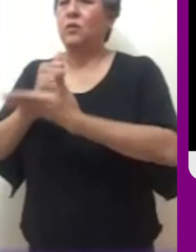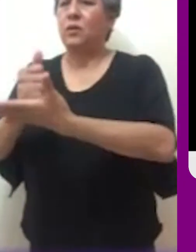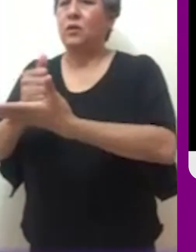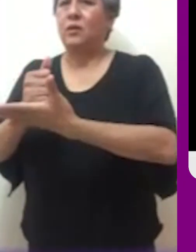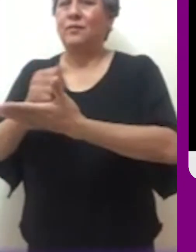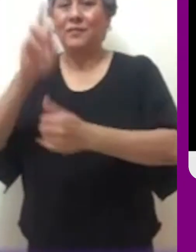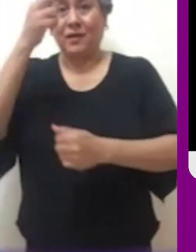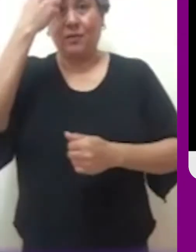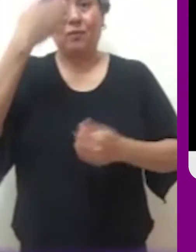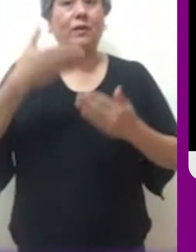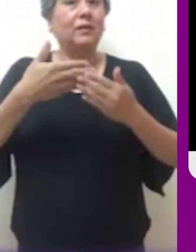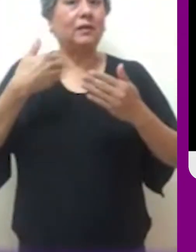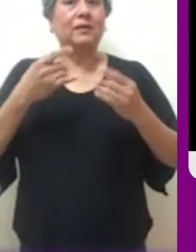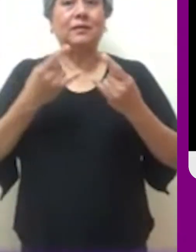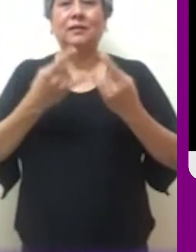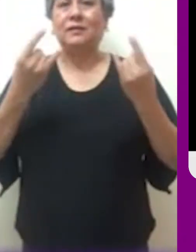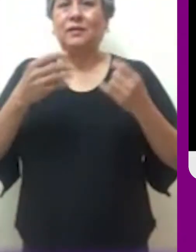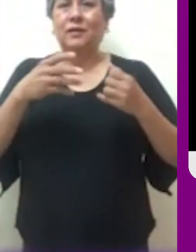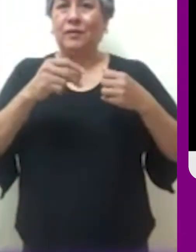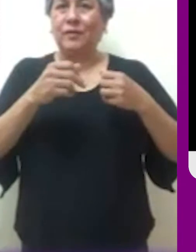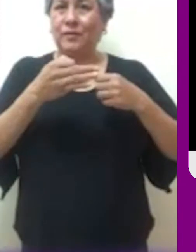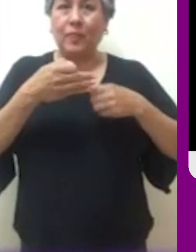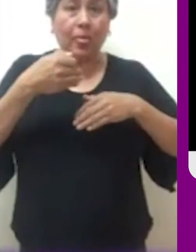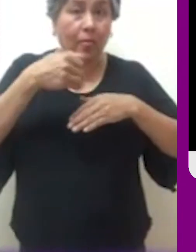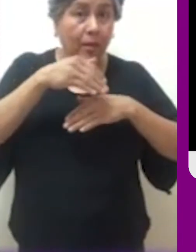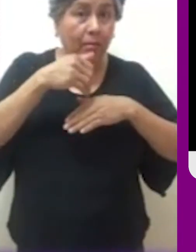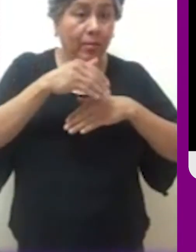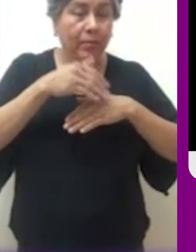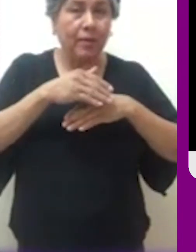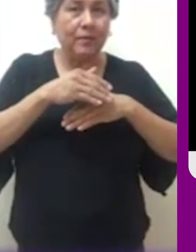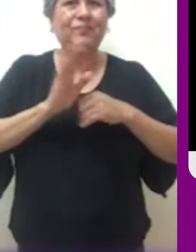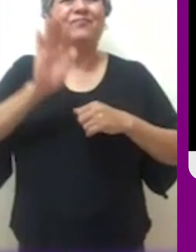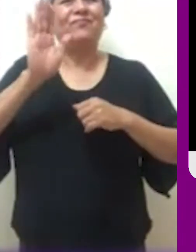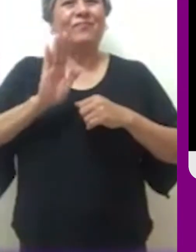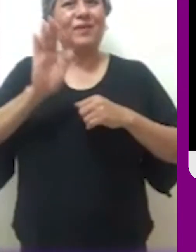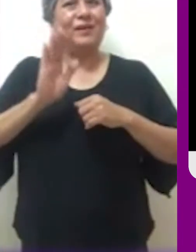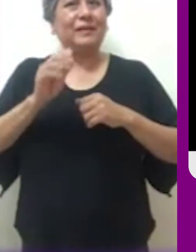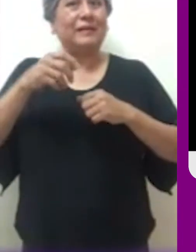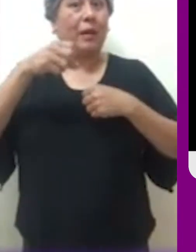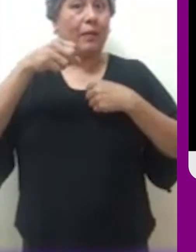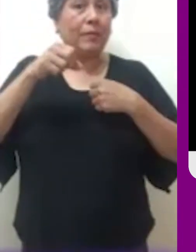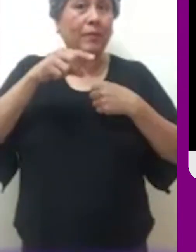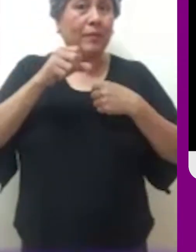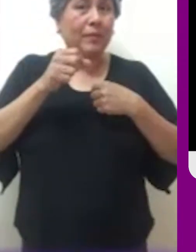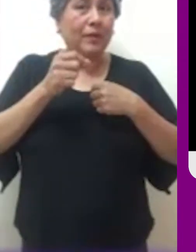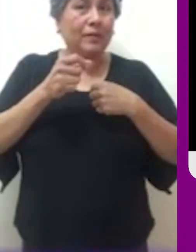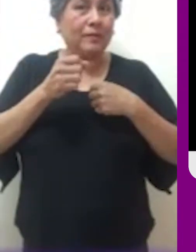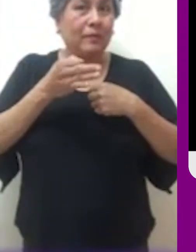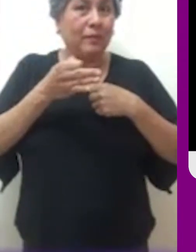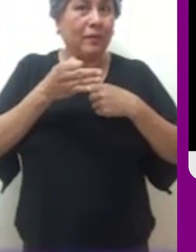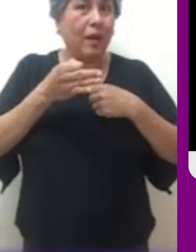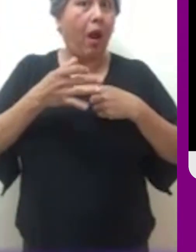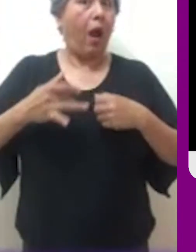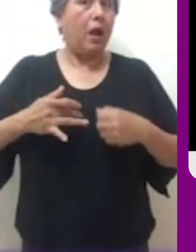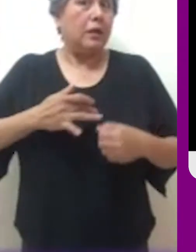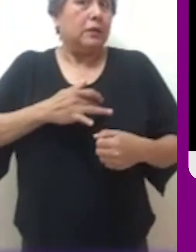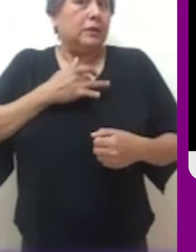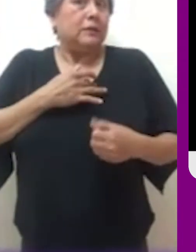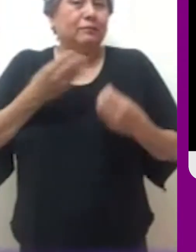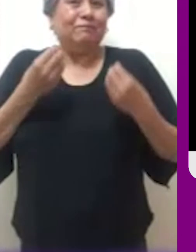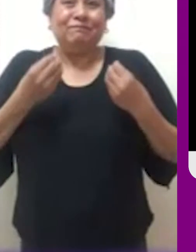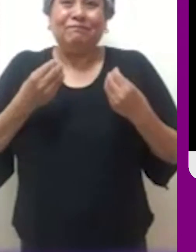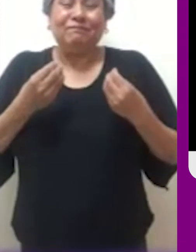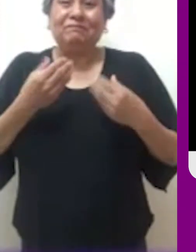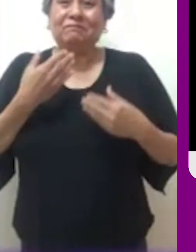pero son más sensibles y humanos los perros que se acercan a lamerle las llagas que sus hermanos de